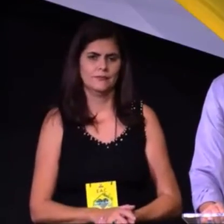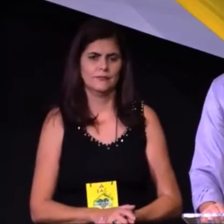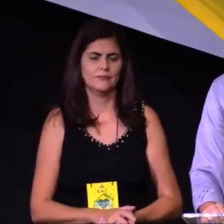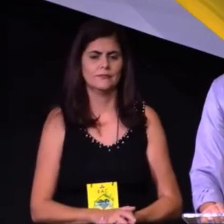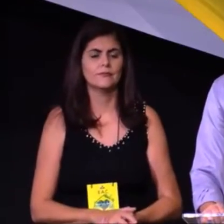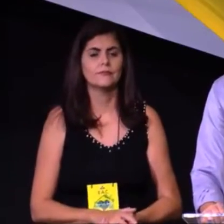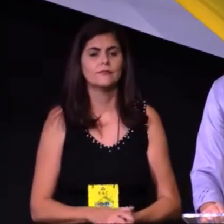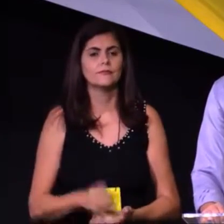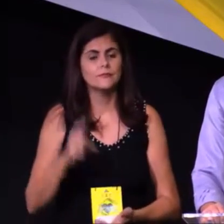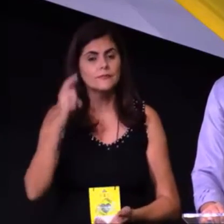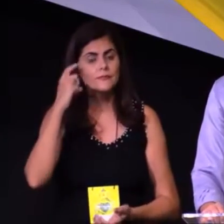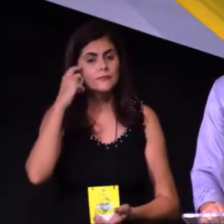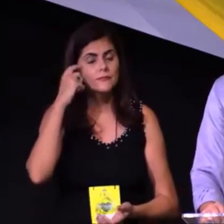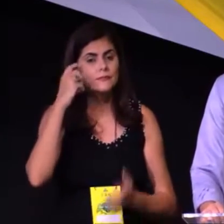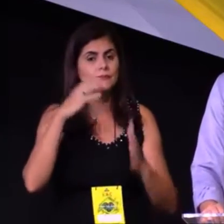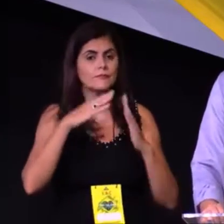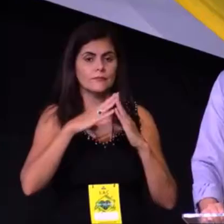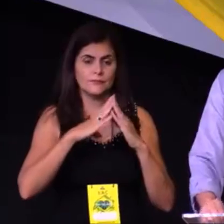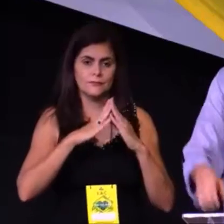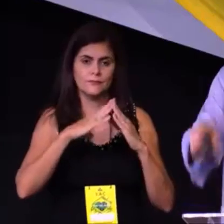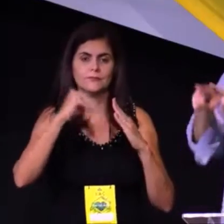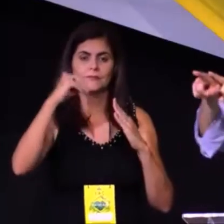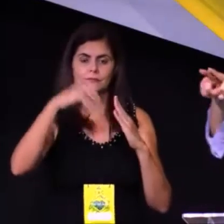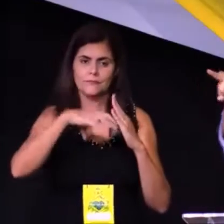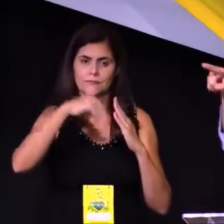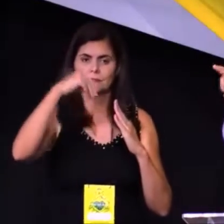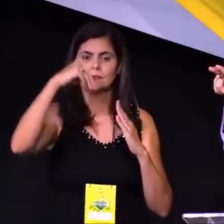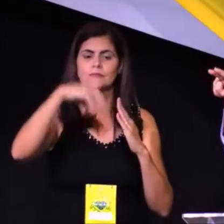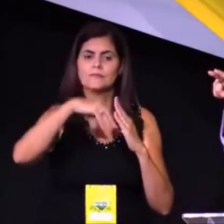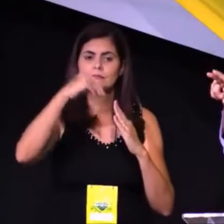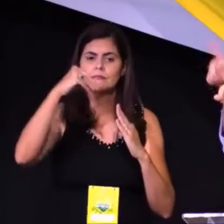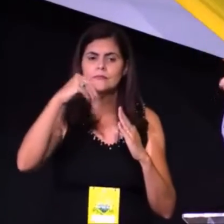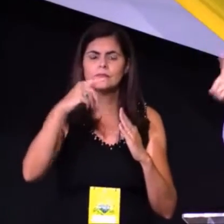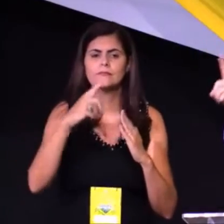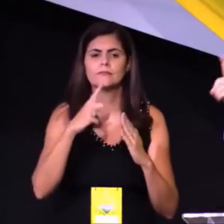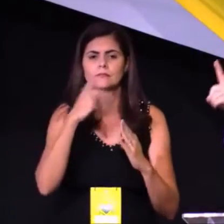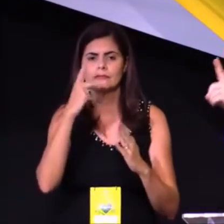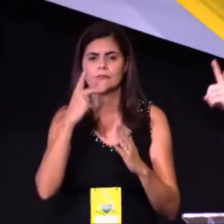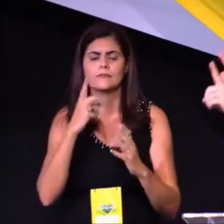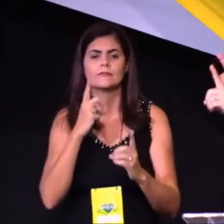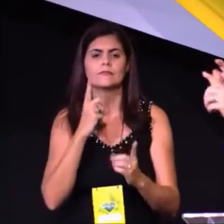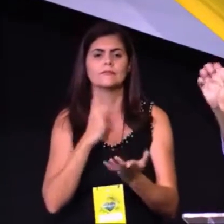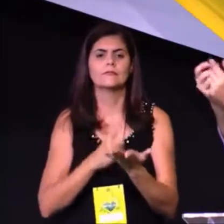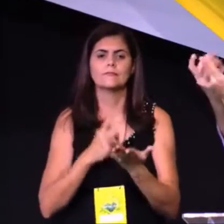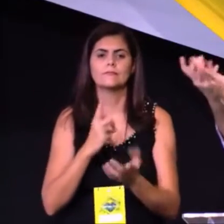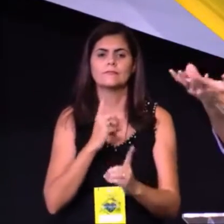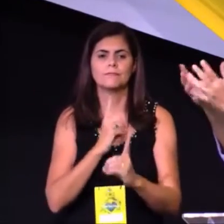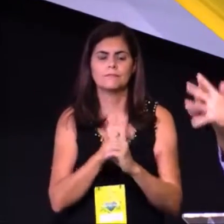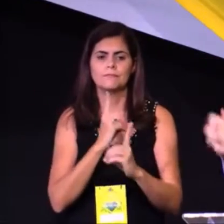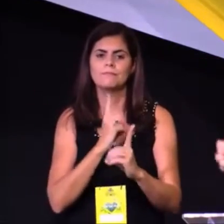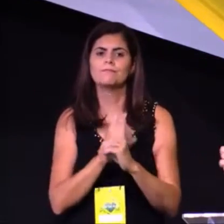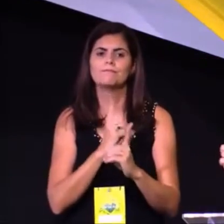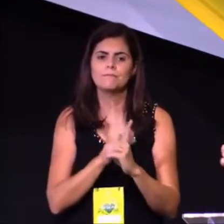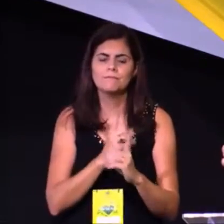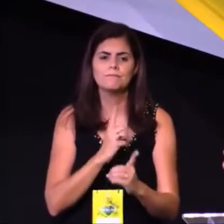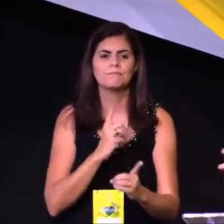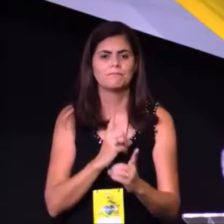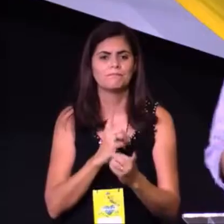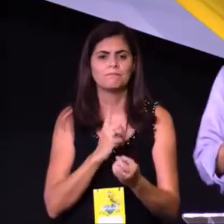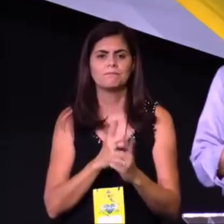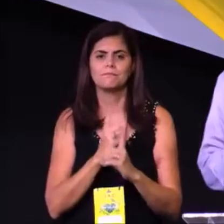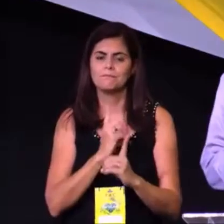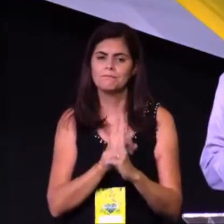em várias casas espíritas por conta de debates que não deveriam ter lugar da forma como aconteceram